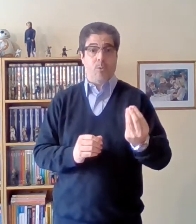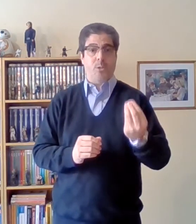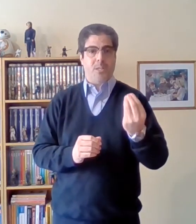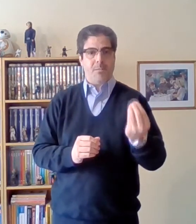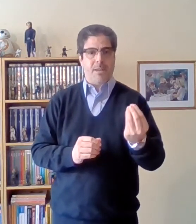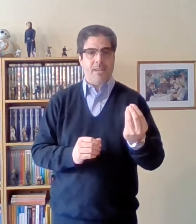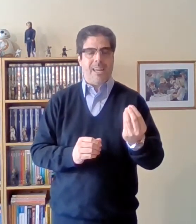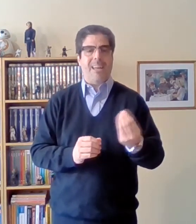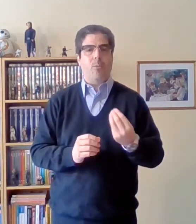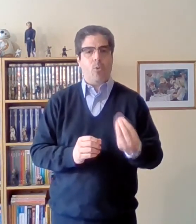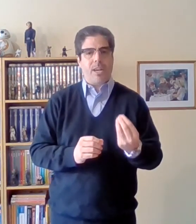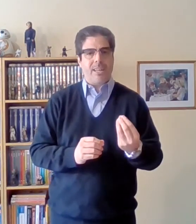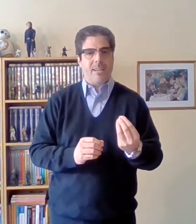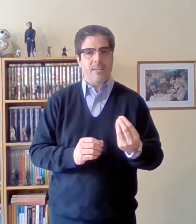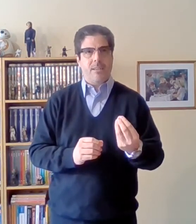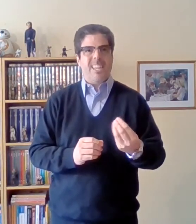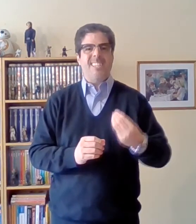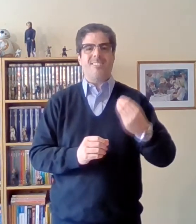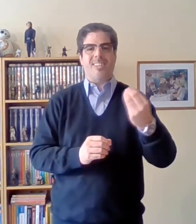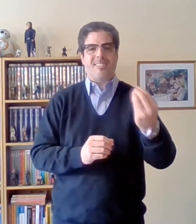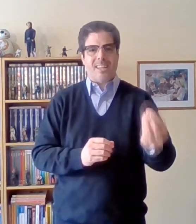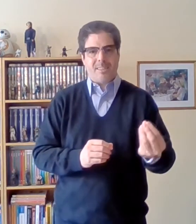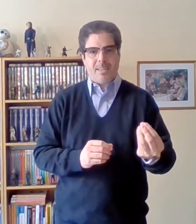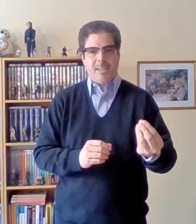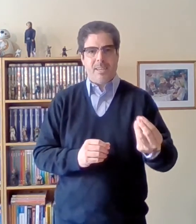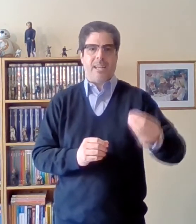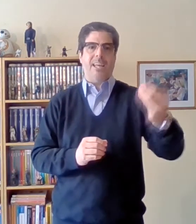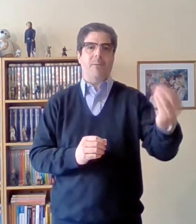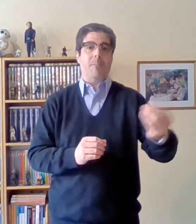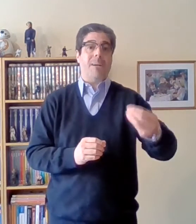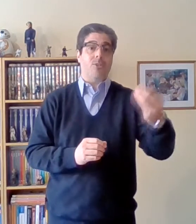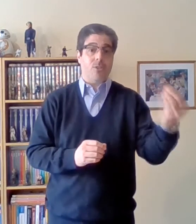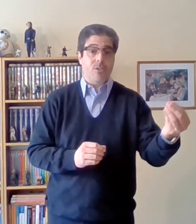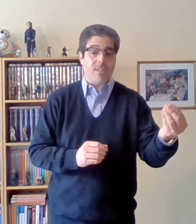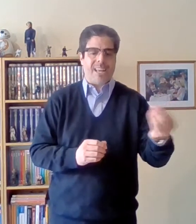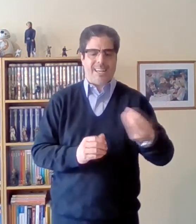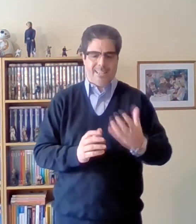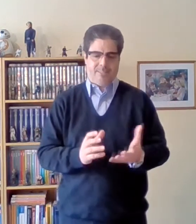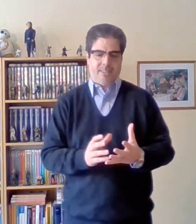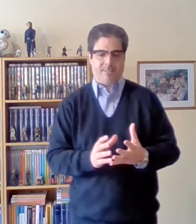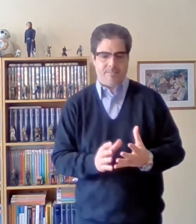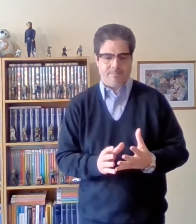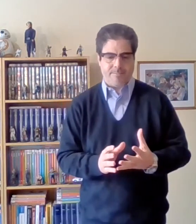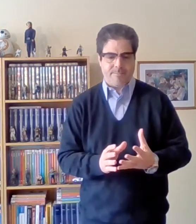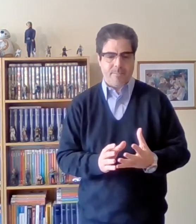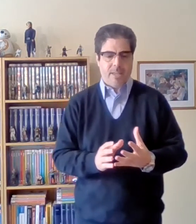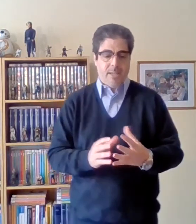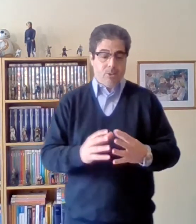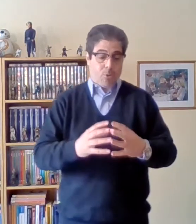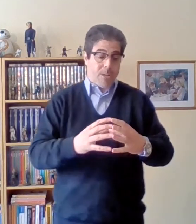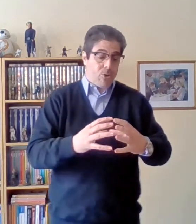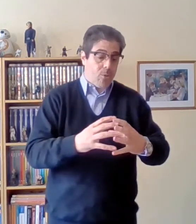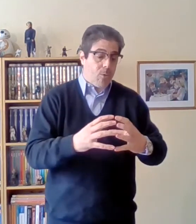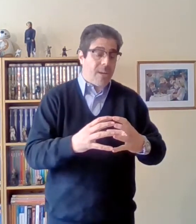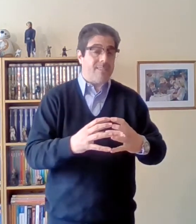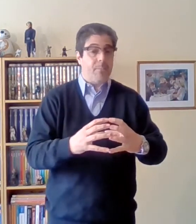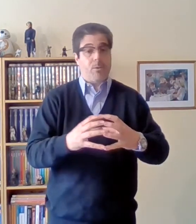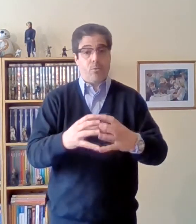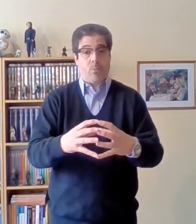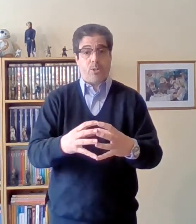sistema es la búsqueda incesante y cada vez mayor de ganancias tomando como base por supuesto